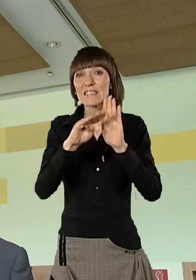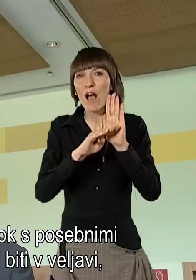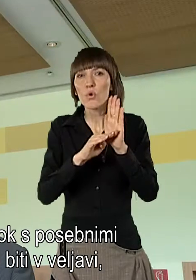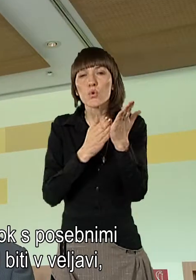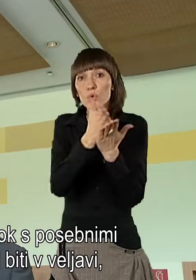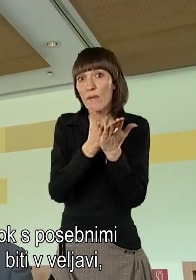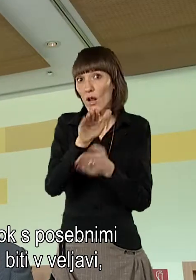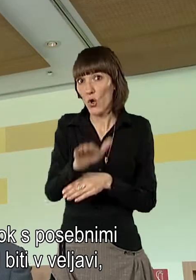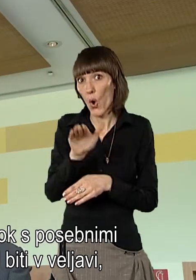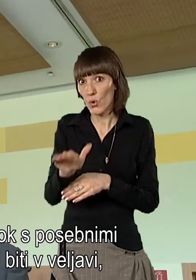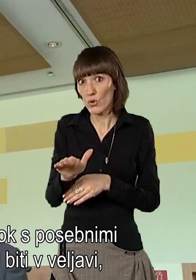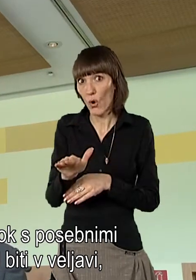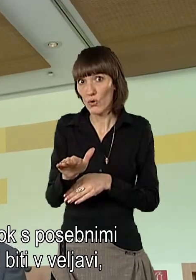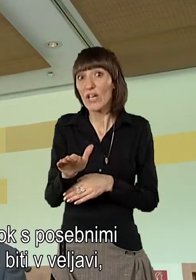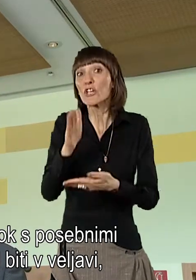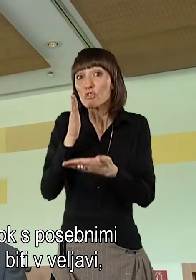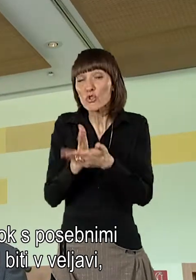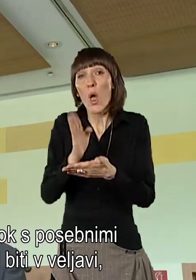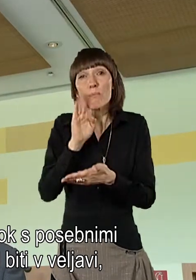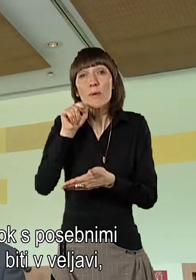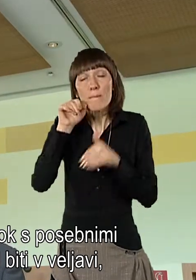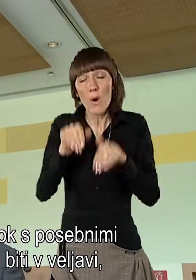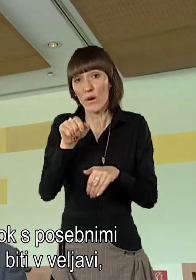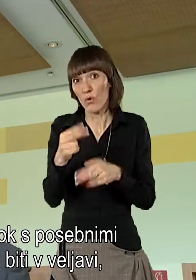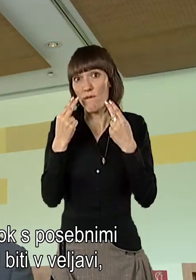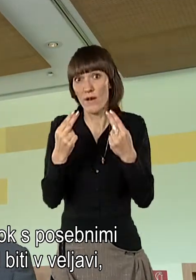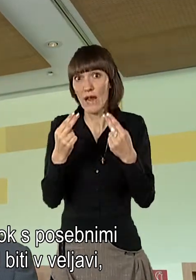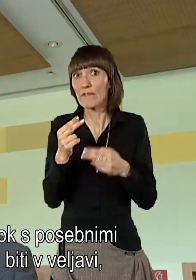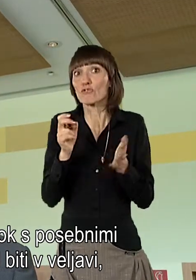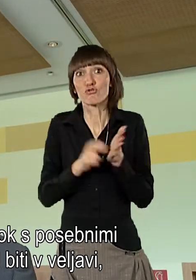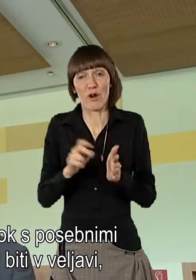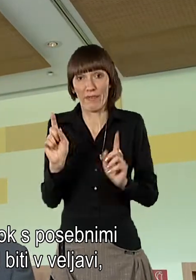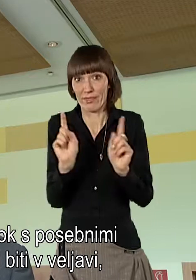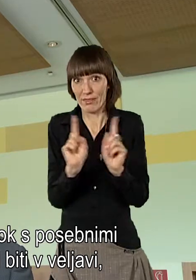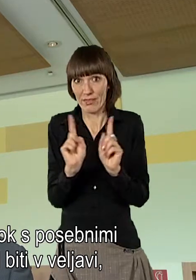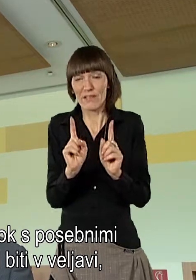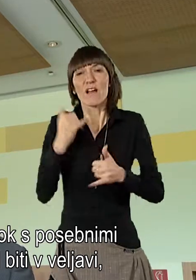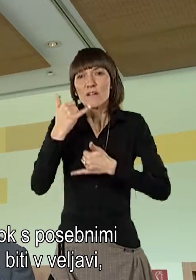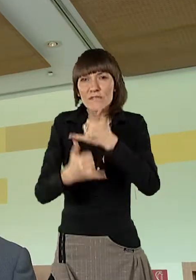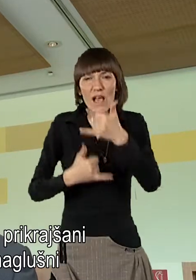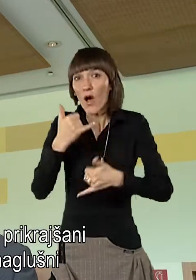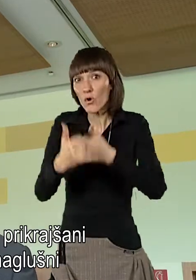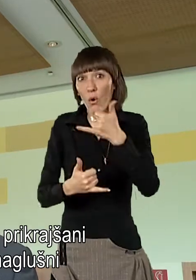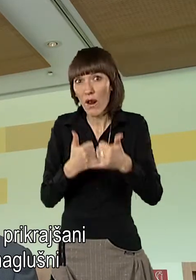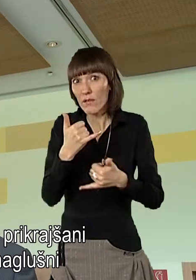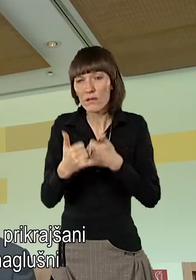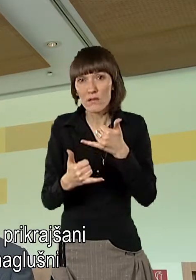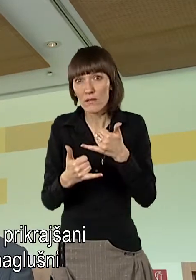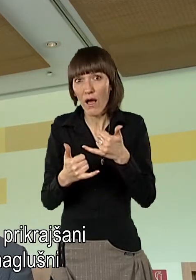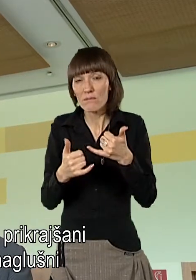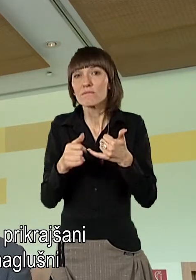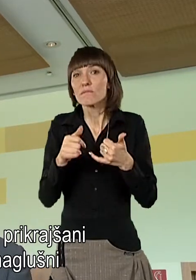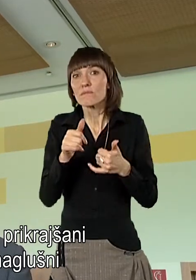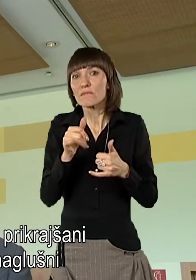Zakon o smerveni otrok, ki mogo bi žeti že v veljavi, ni v veljavi in s tem se vsako leto seveda